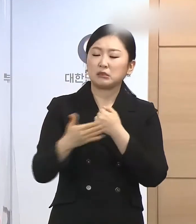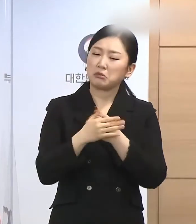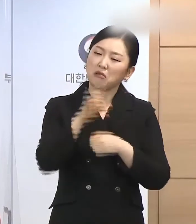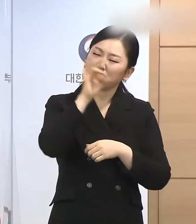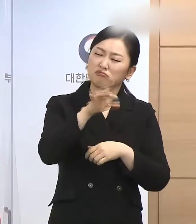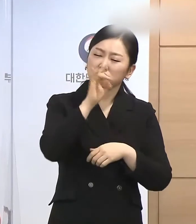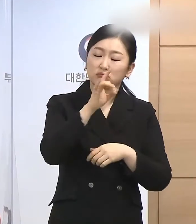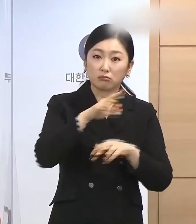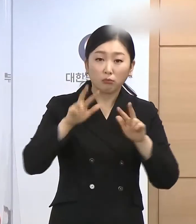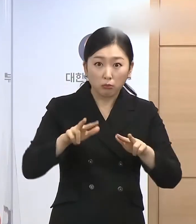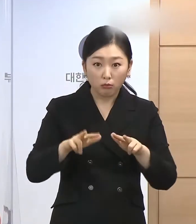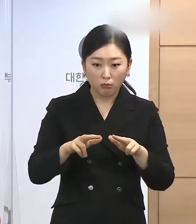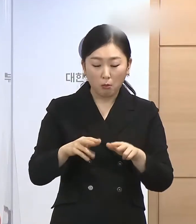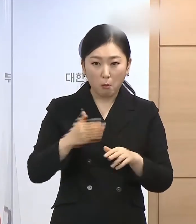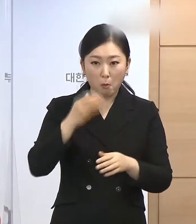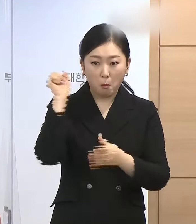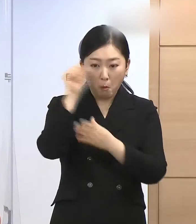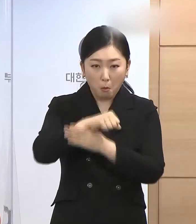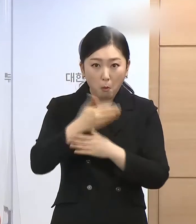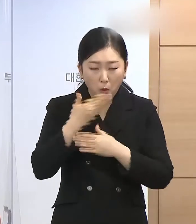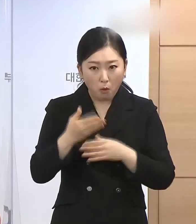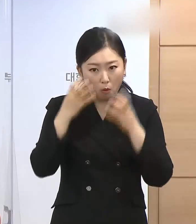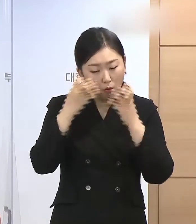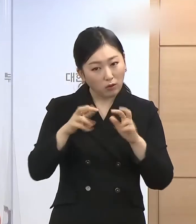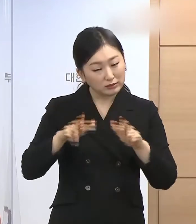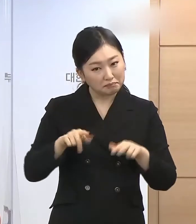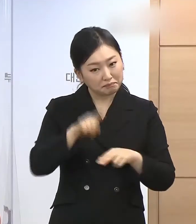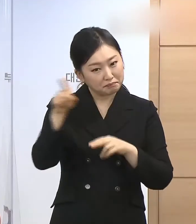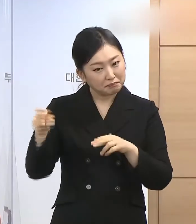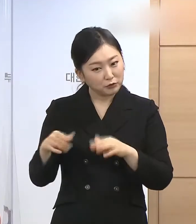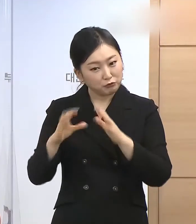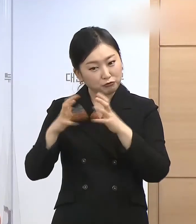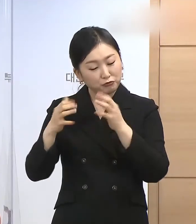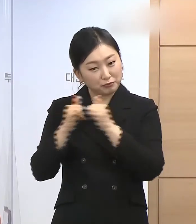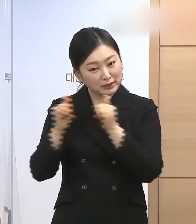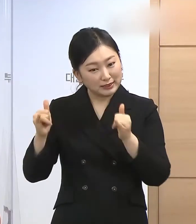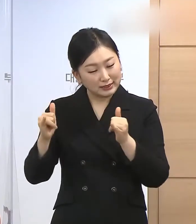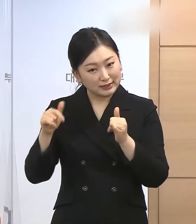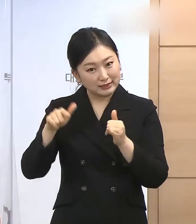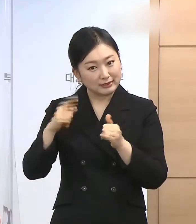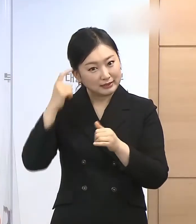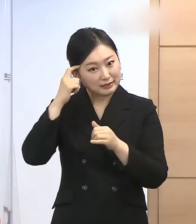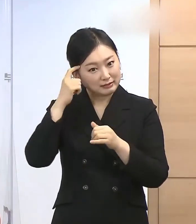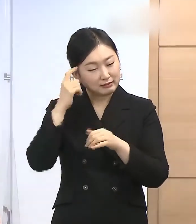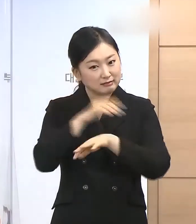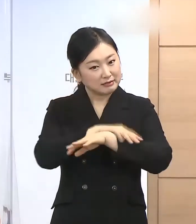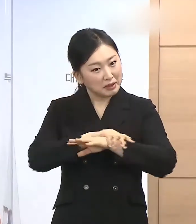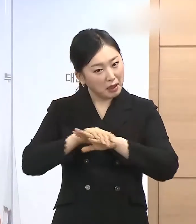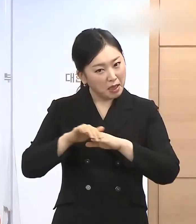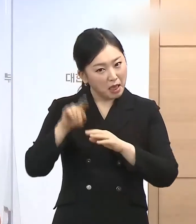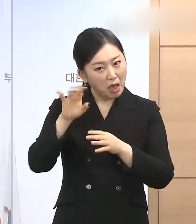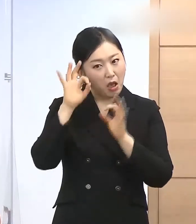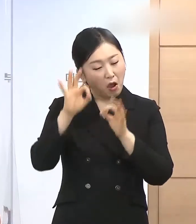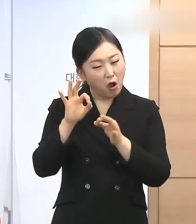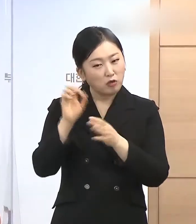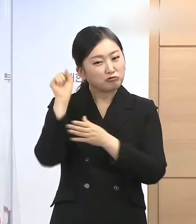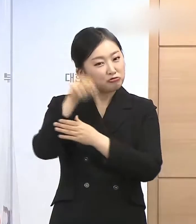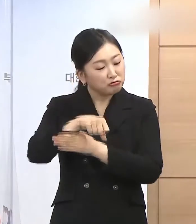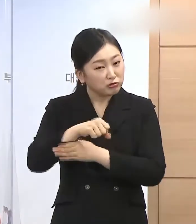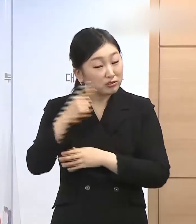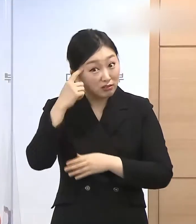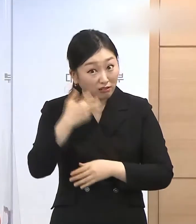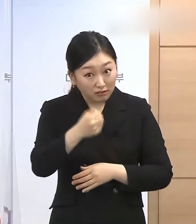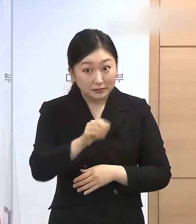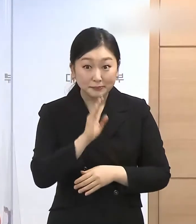법무부 심사 첫날까지도 전직 대통령 사묘 문제는 안건에 오르지 않은 걸로 알고 있는데 갑자기